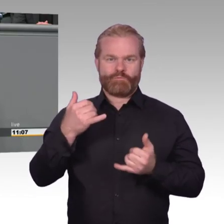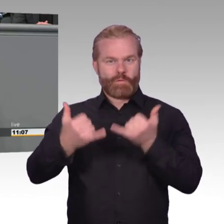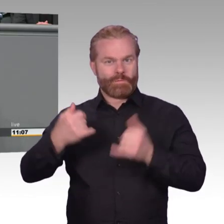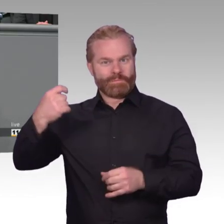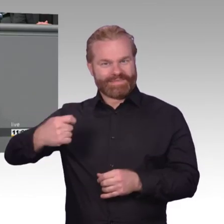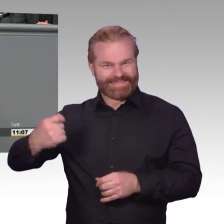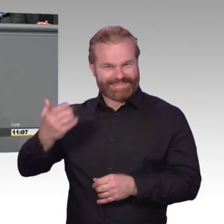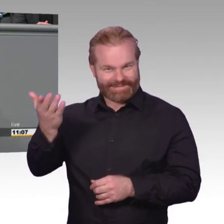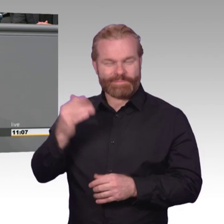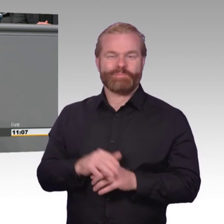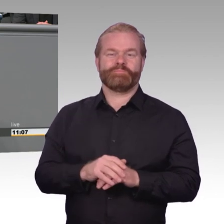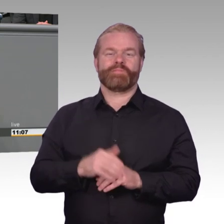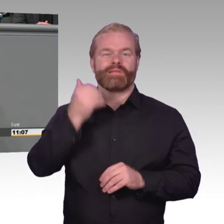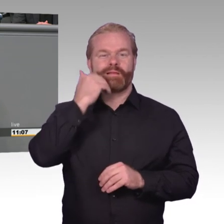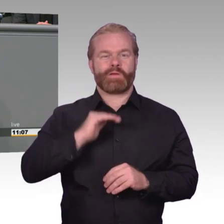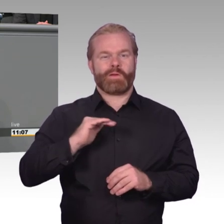auf der Tribüne meinen Sohn. Herzlich willkommen.